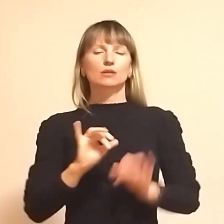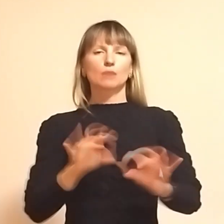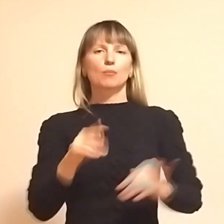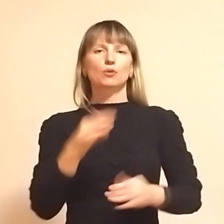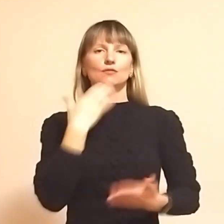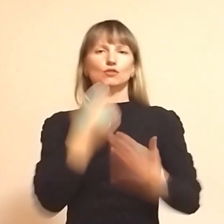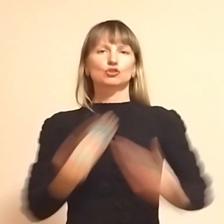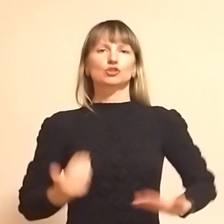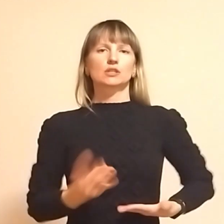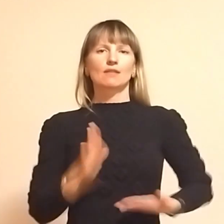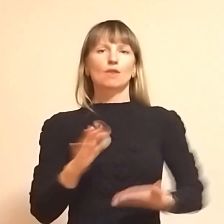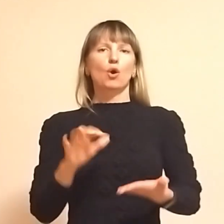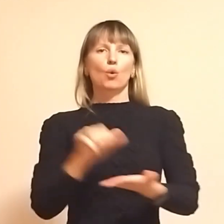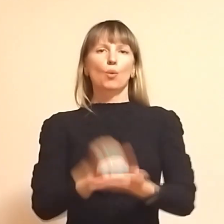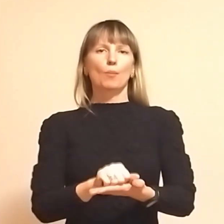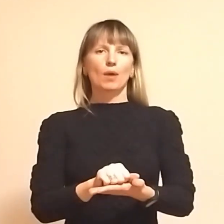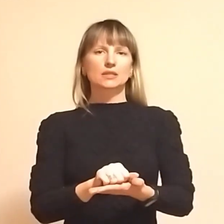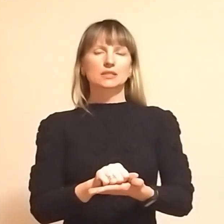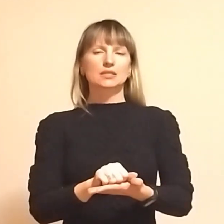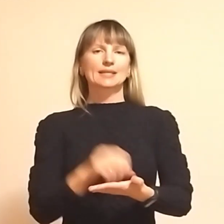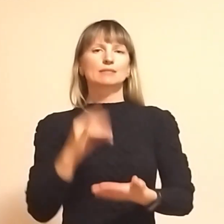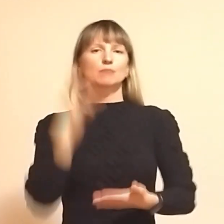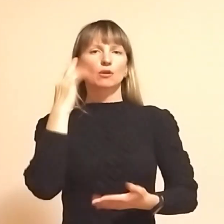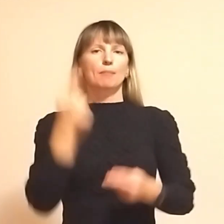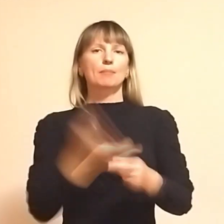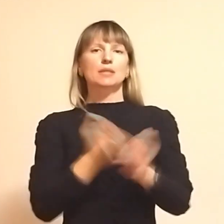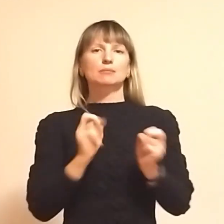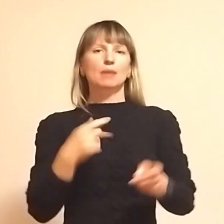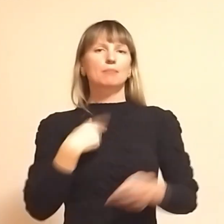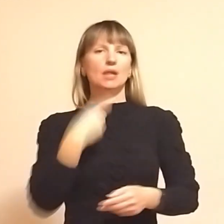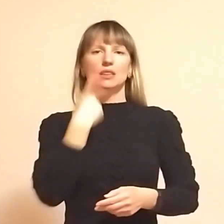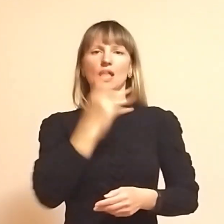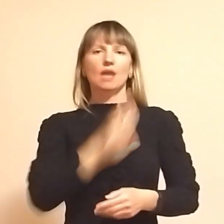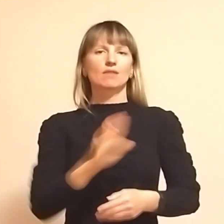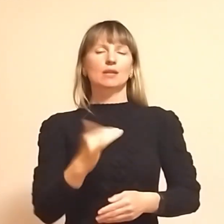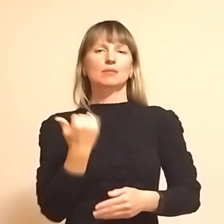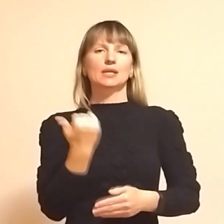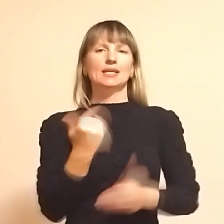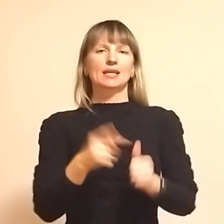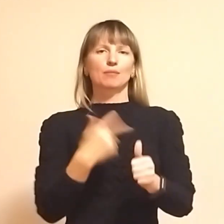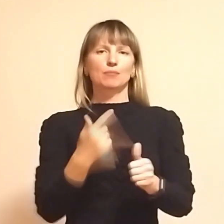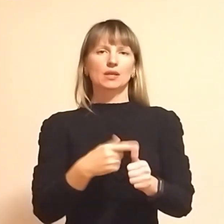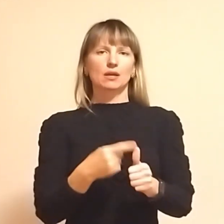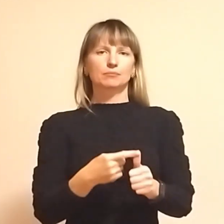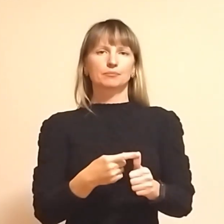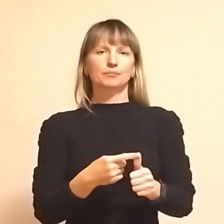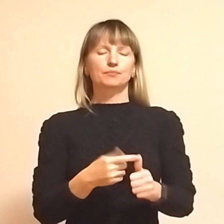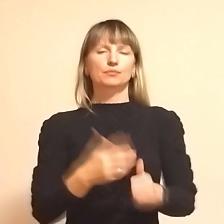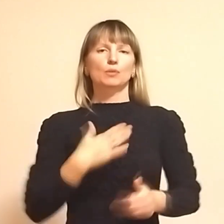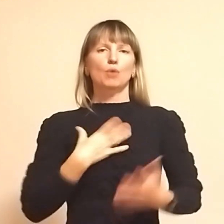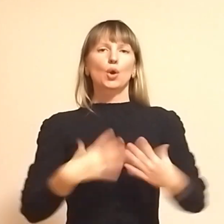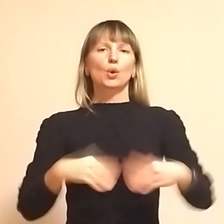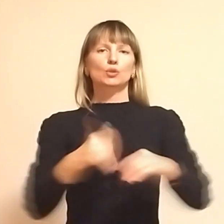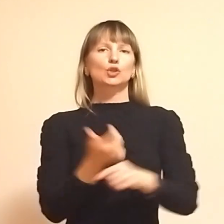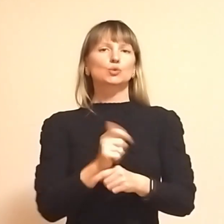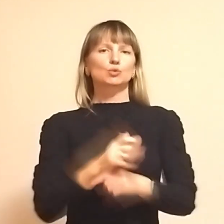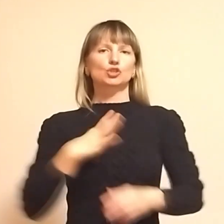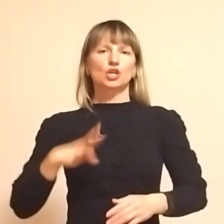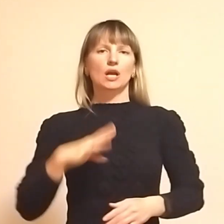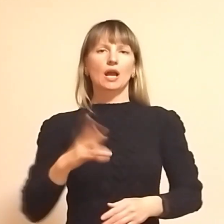своє життя в окупації із міркувань безпеки. Ми не розкриваємо її ім'я. Моя родина дуже чекає на